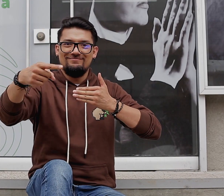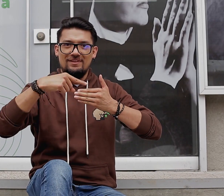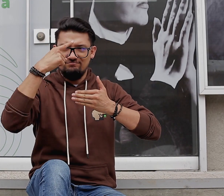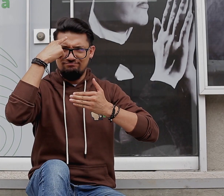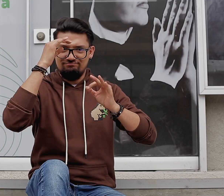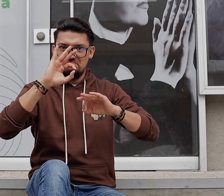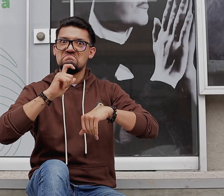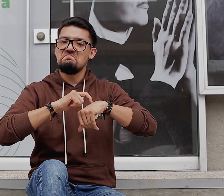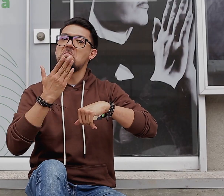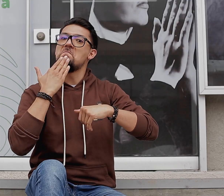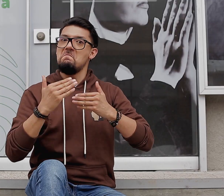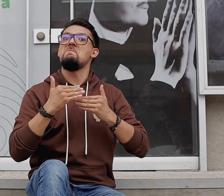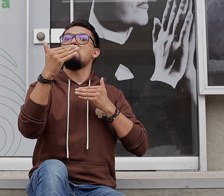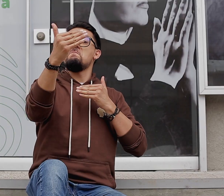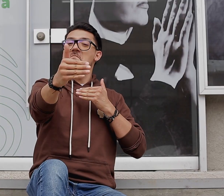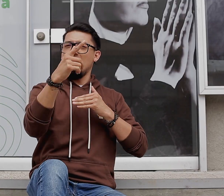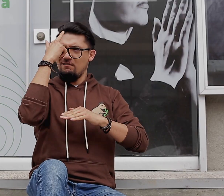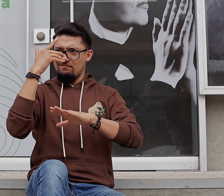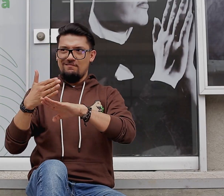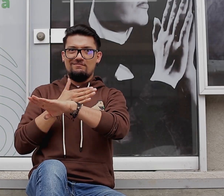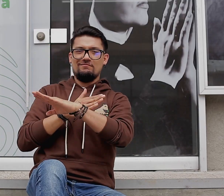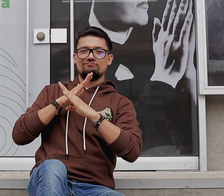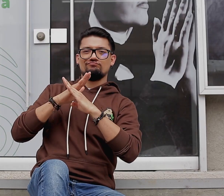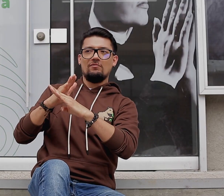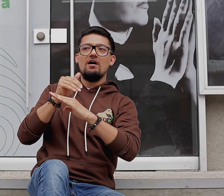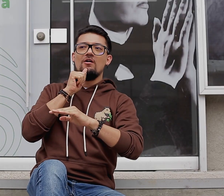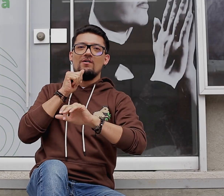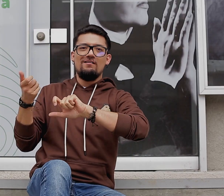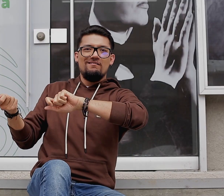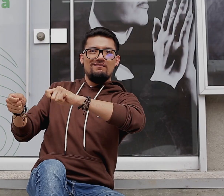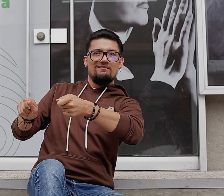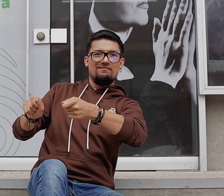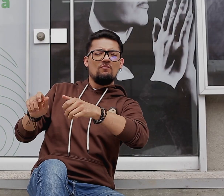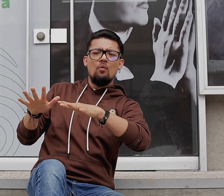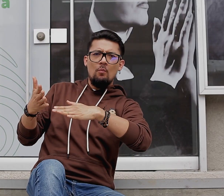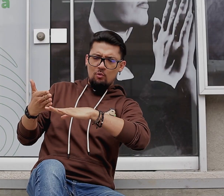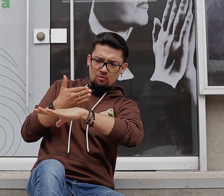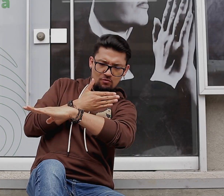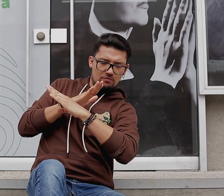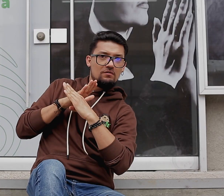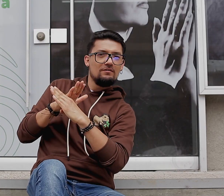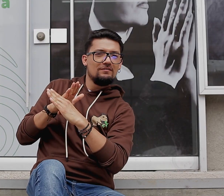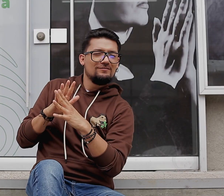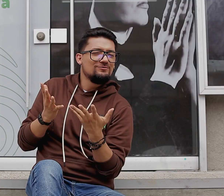¿Cómo se previene con suficiente tiempo un racionamiento?